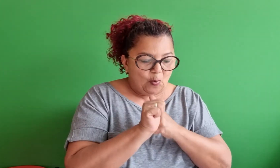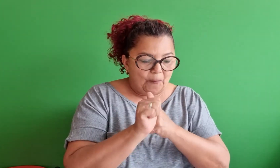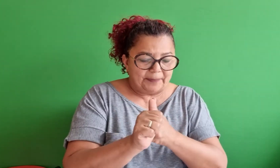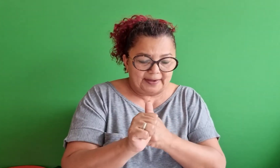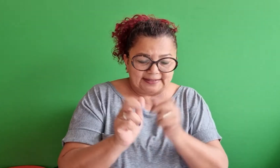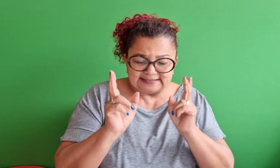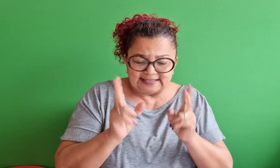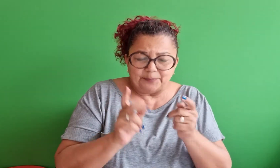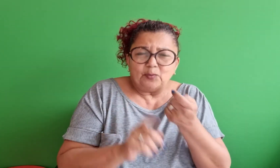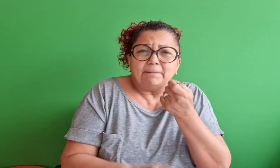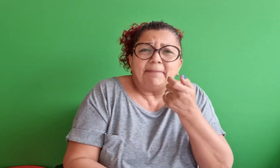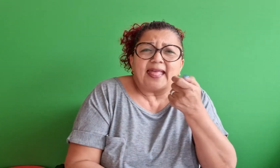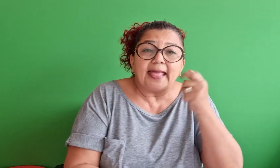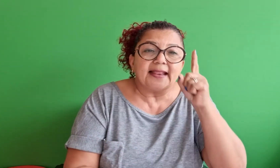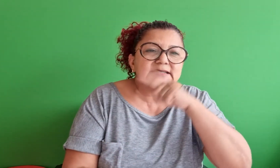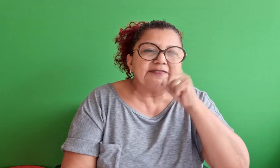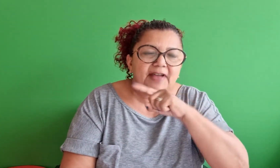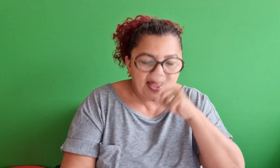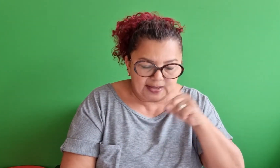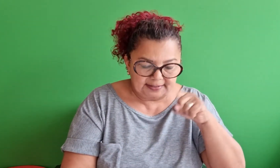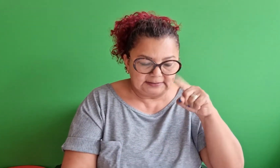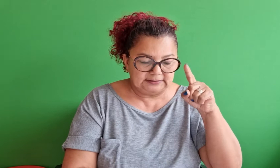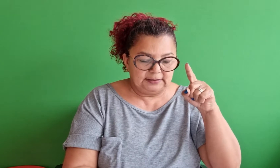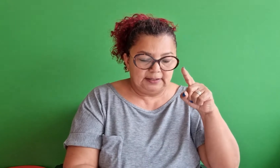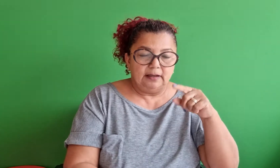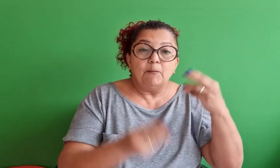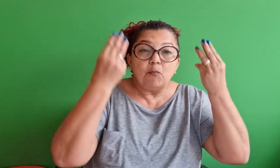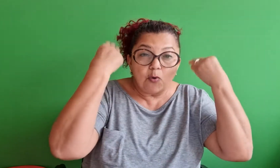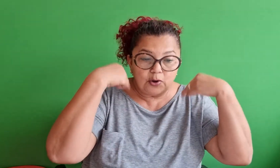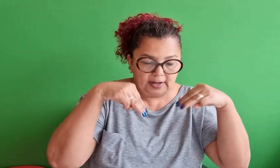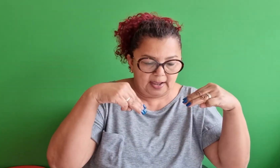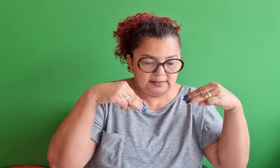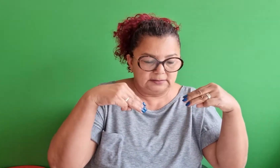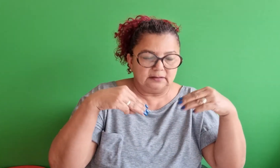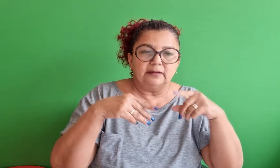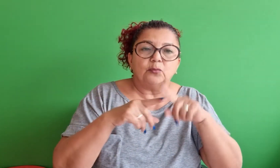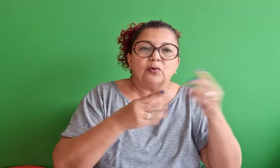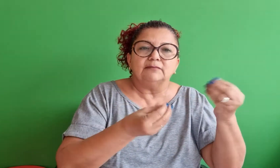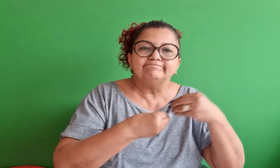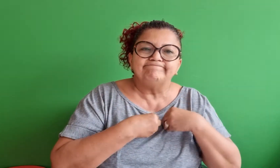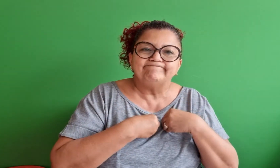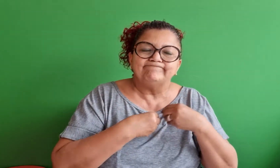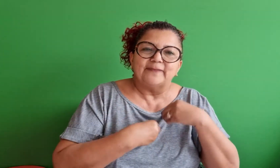são acompanhadas quase sempre de pequenas falhas morais que